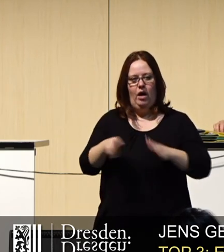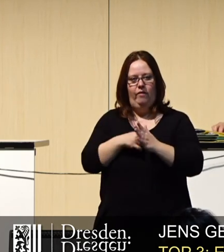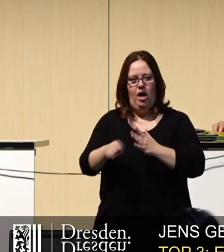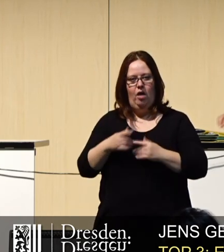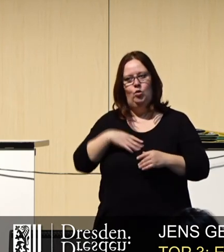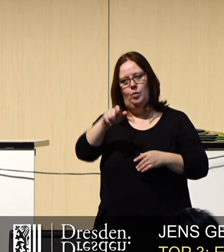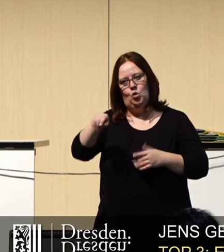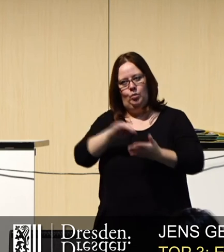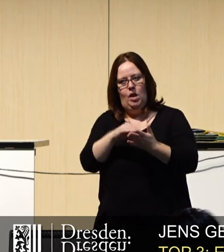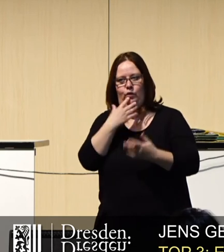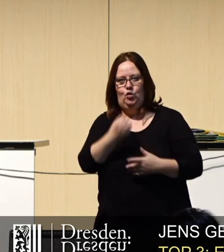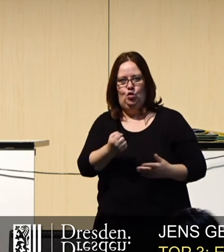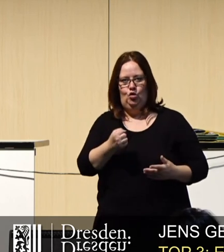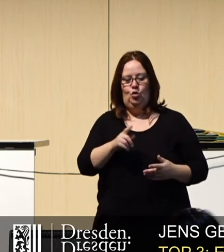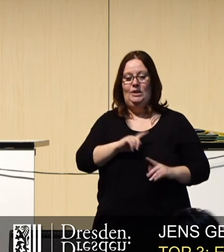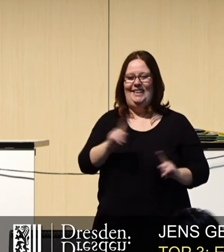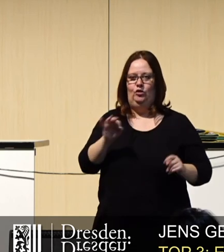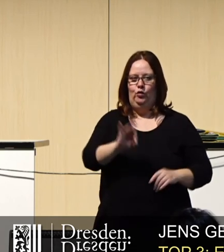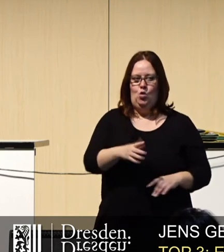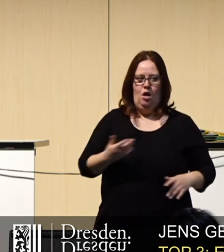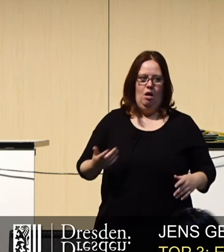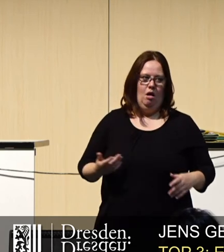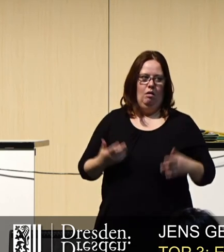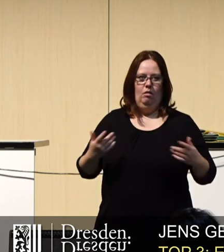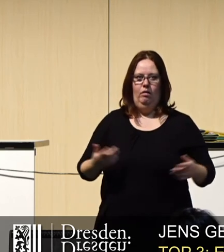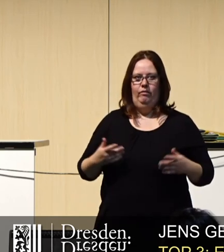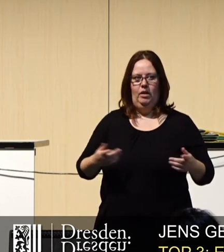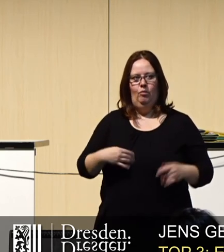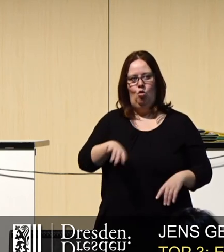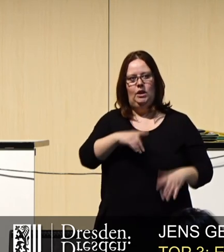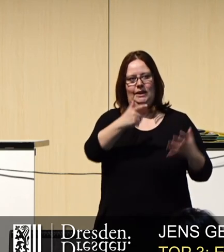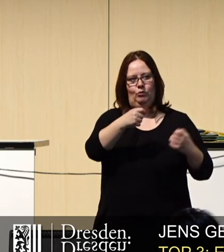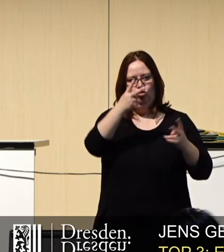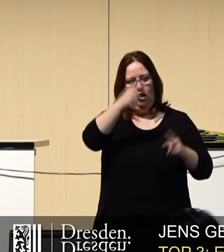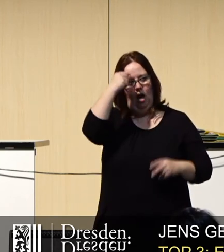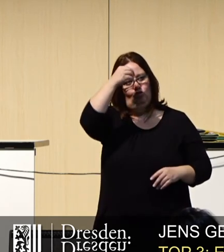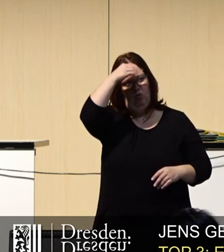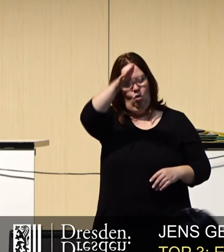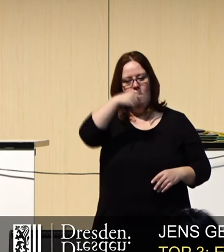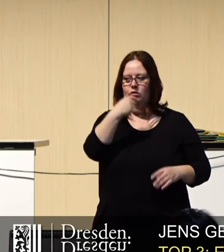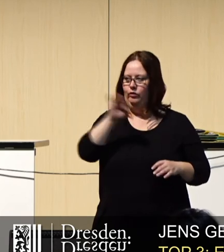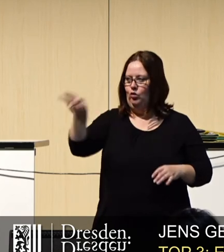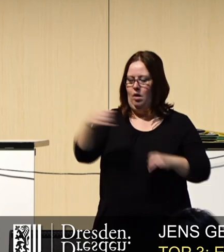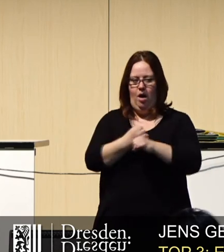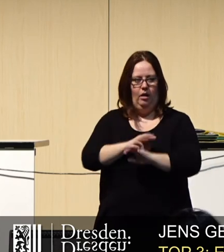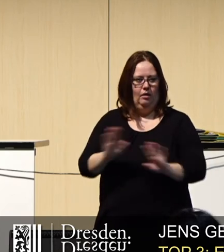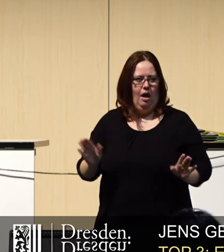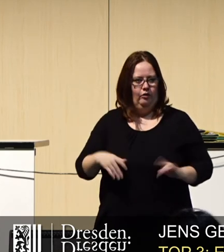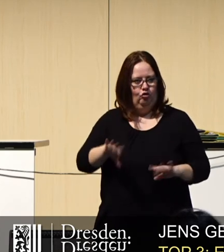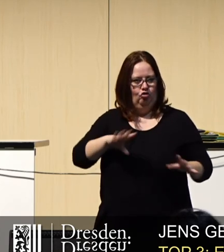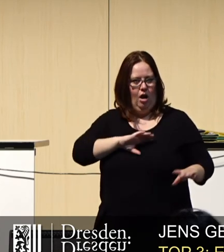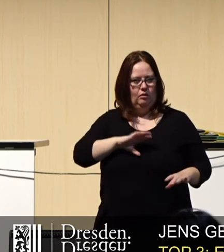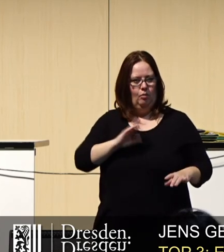stehen für Bürgerbeteiligung und nicht für die Klugheit von 70 Stadträten, die dann sagen, wir machen es, das ist eine Riesenchance.